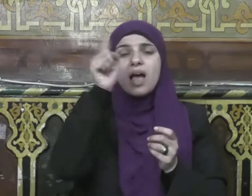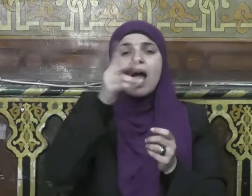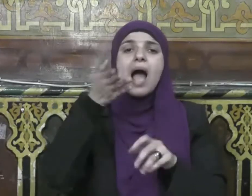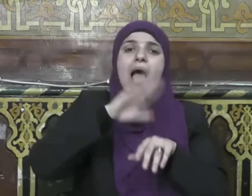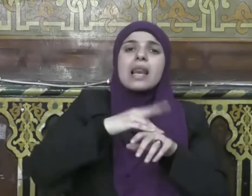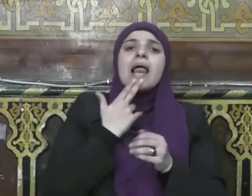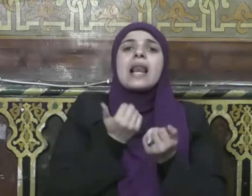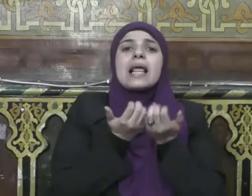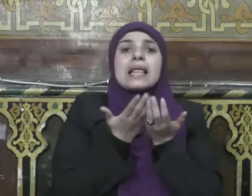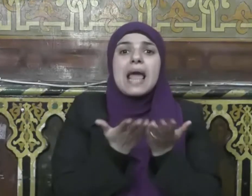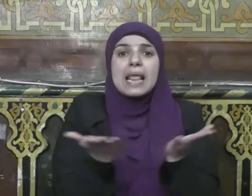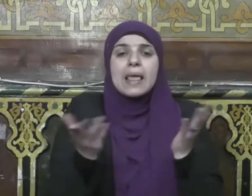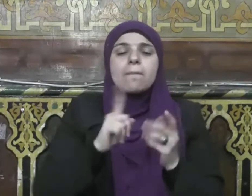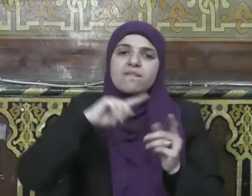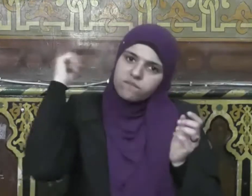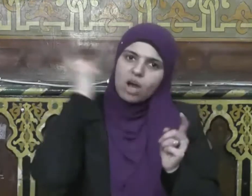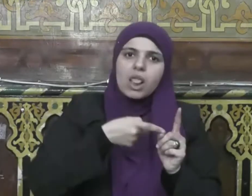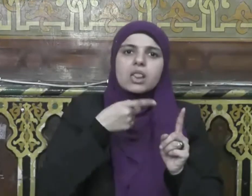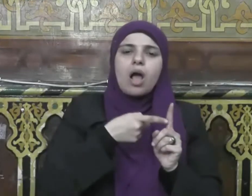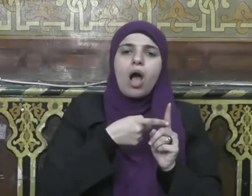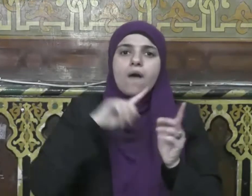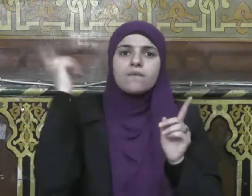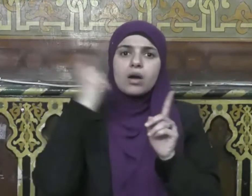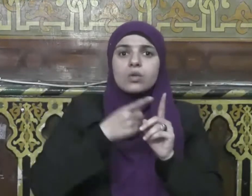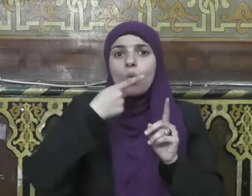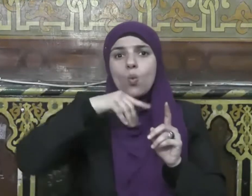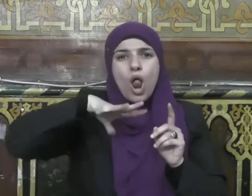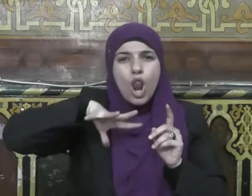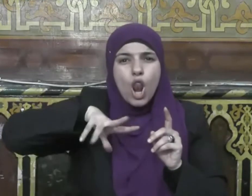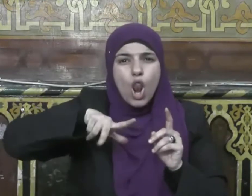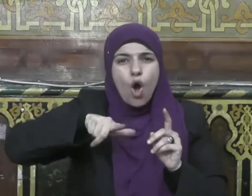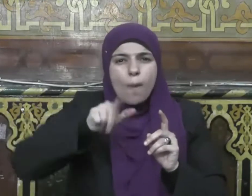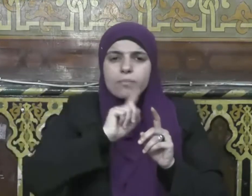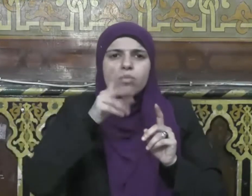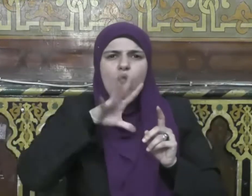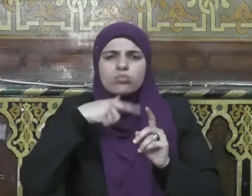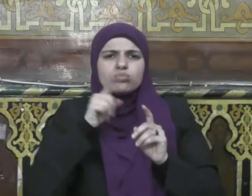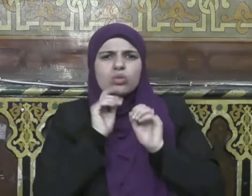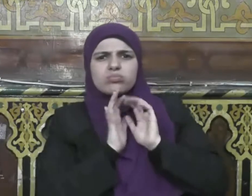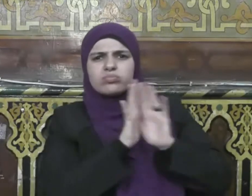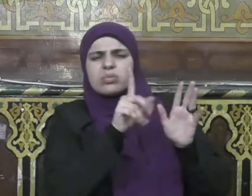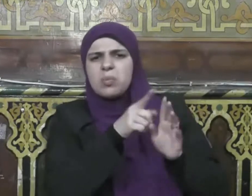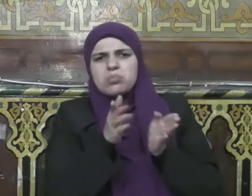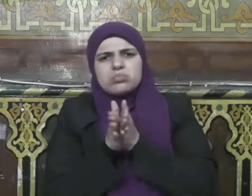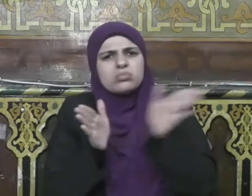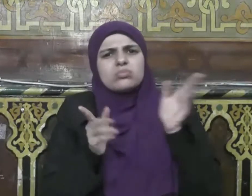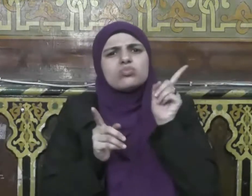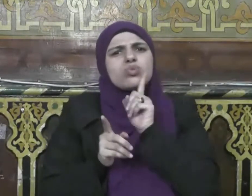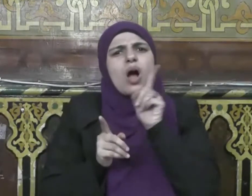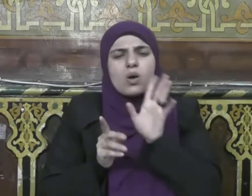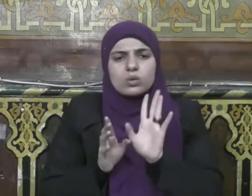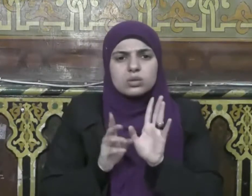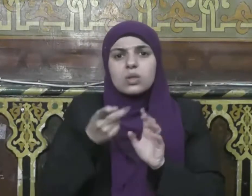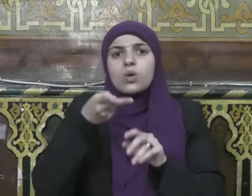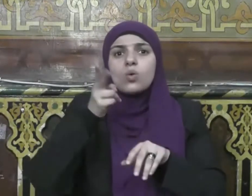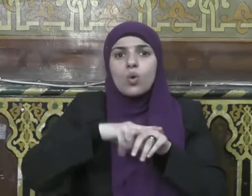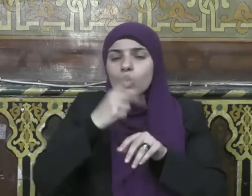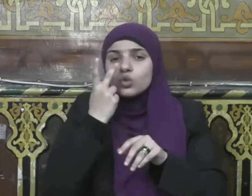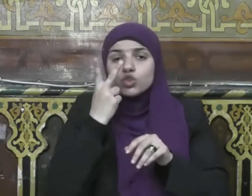بذي الإخلاف وترى الكريم لمن يعاشر منصفا وترى